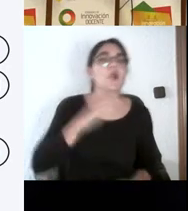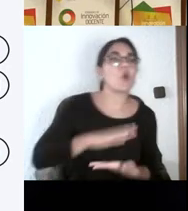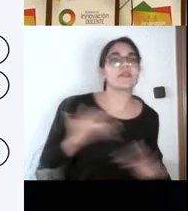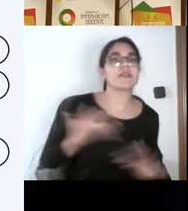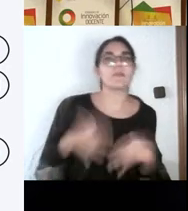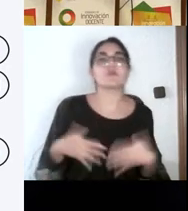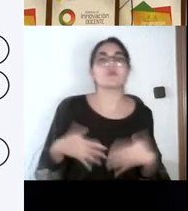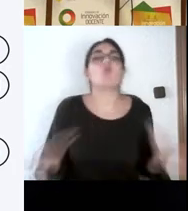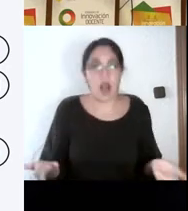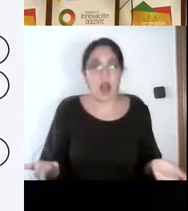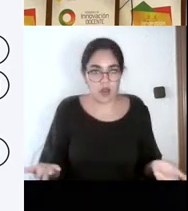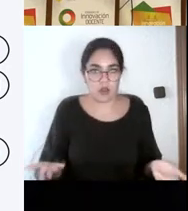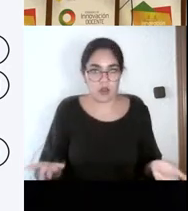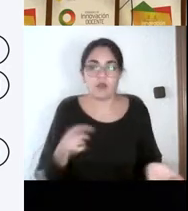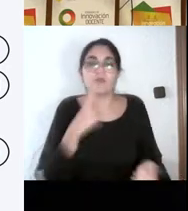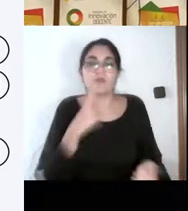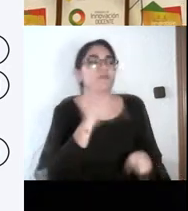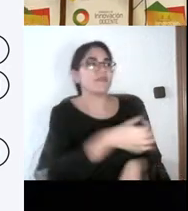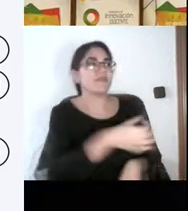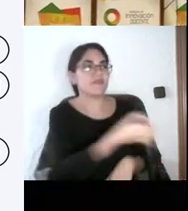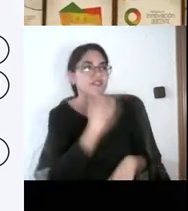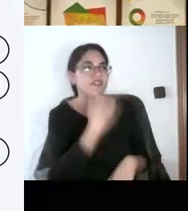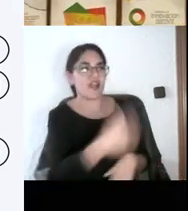Perfecto, genial. Muchas gracias, Jesús. Belén.